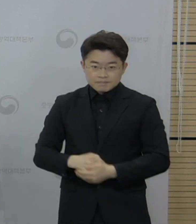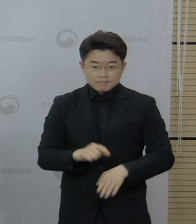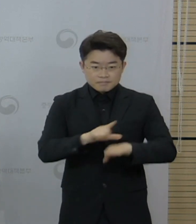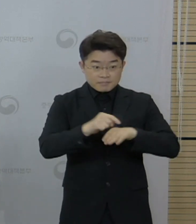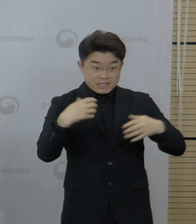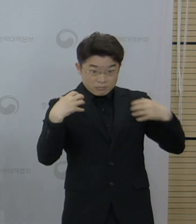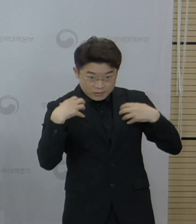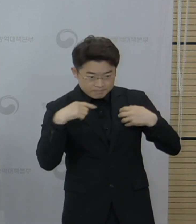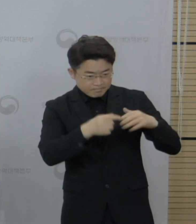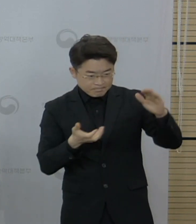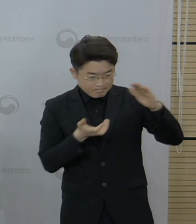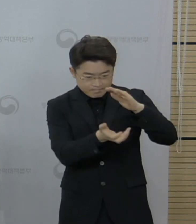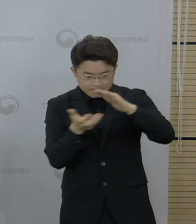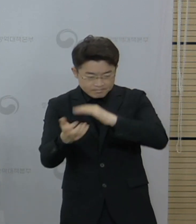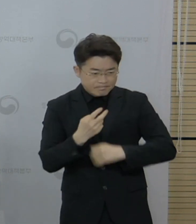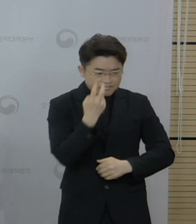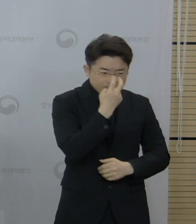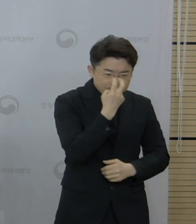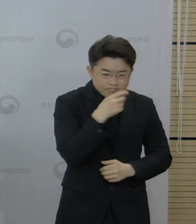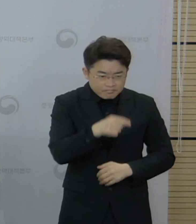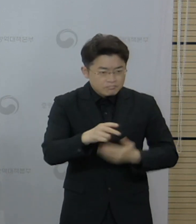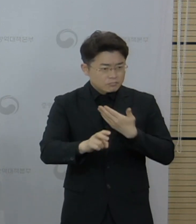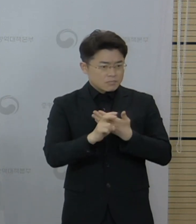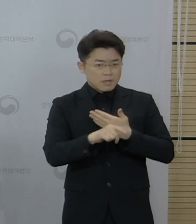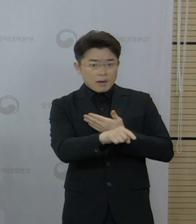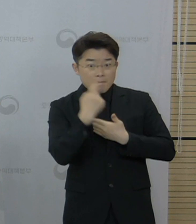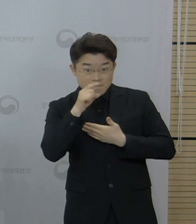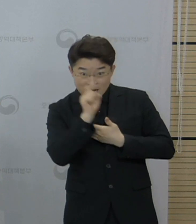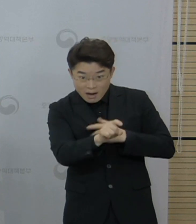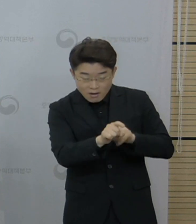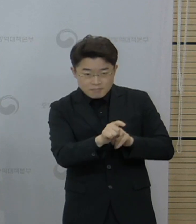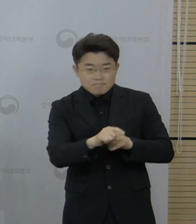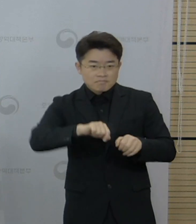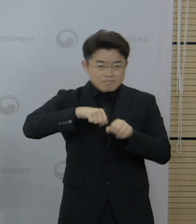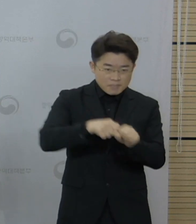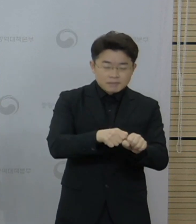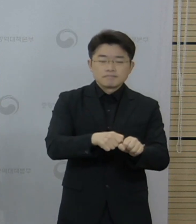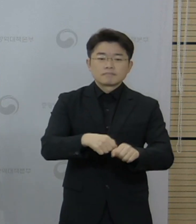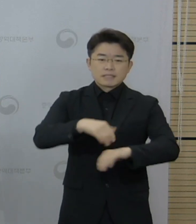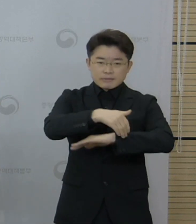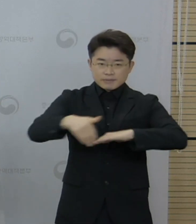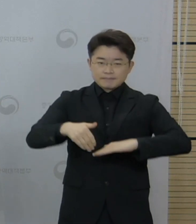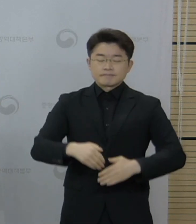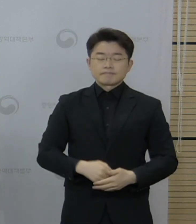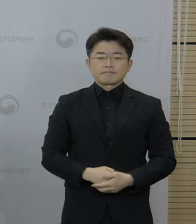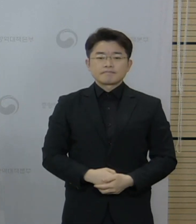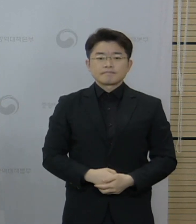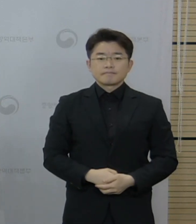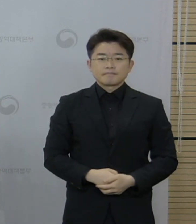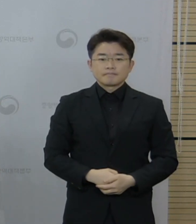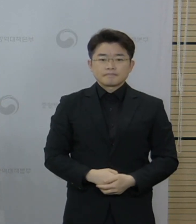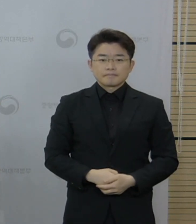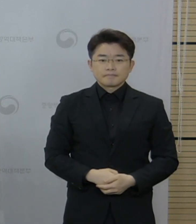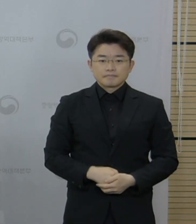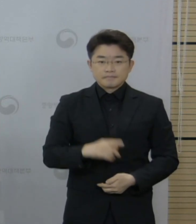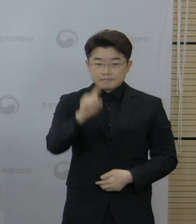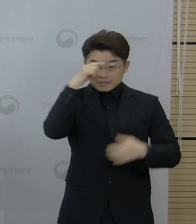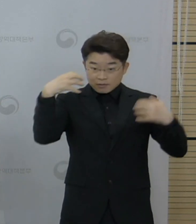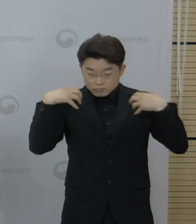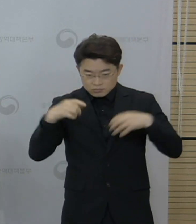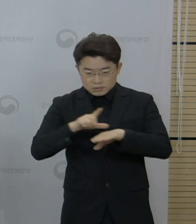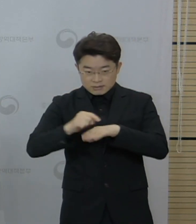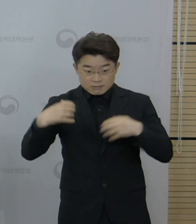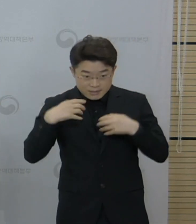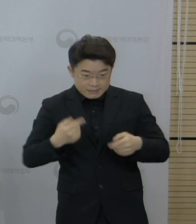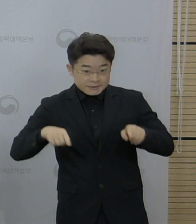현장 점검 및 위반 업체에 대한 조치를 강화하도록 하겠습니다. 또한 소관부처와 지자체